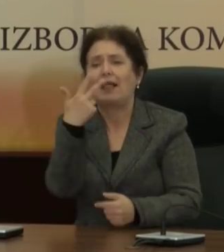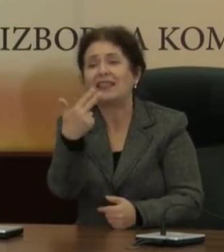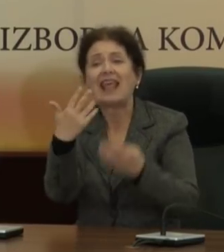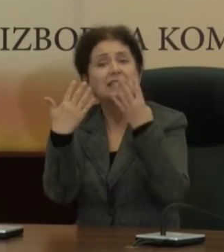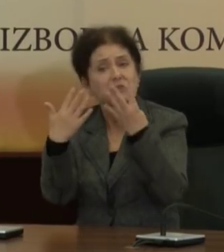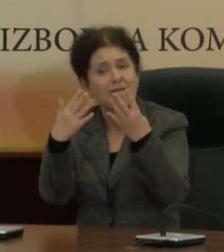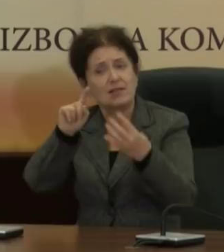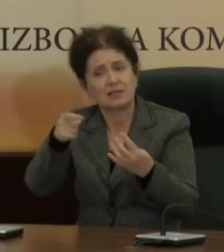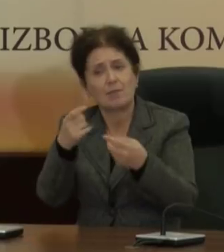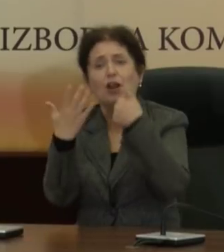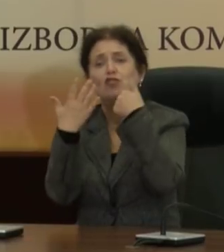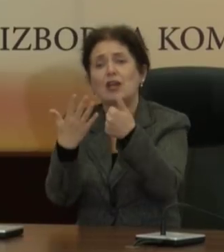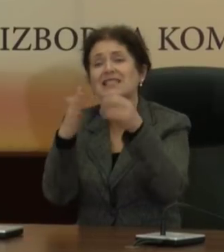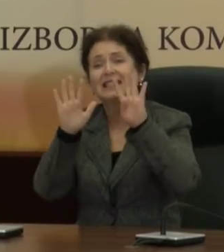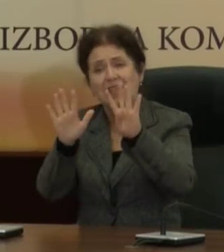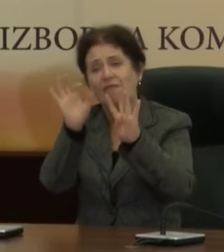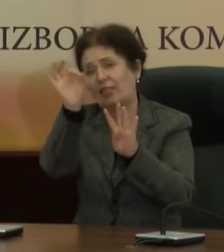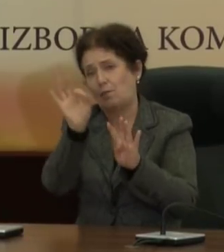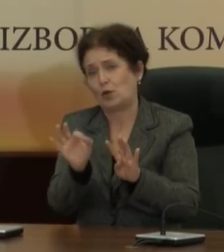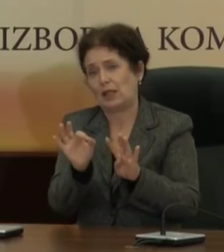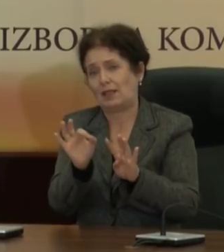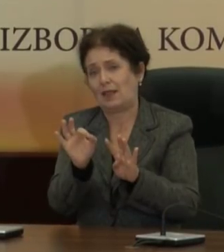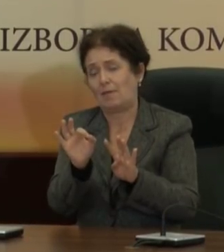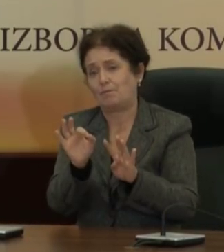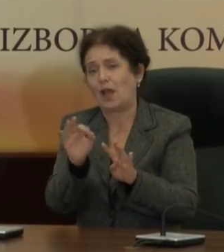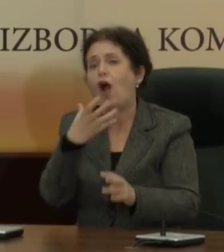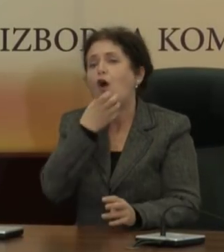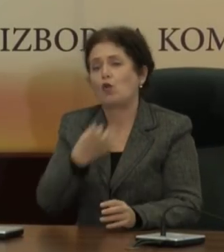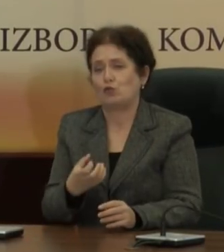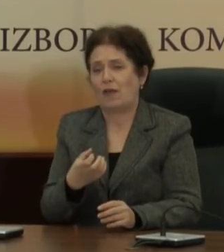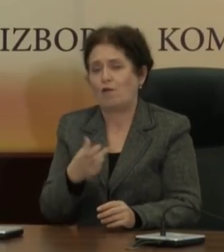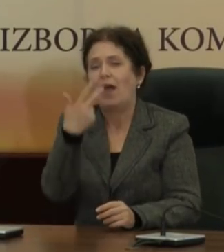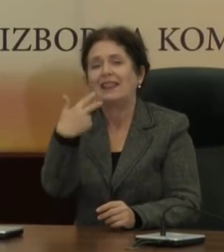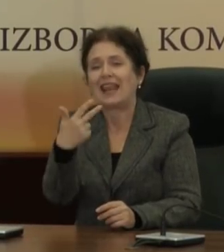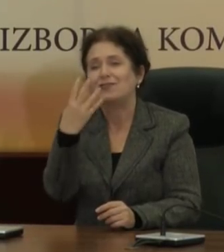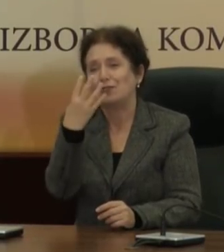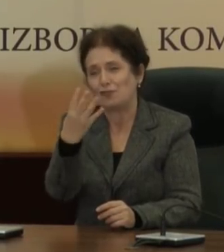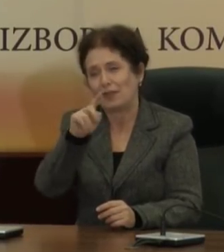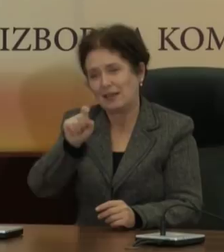,69%, Крушево 34